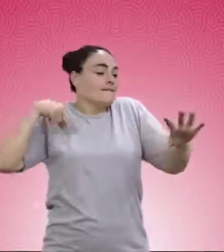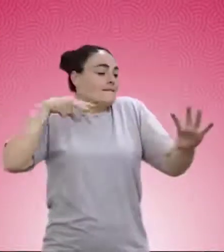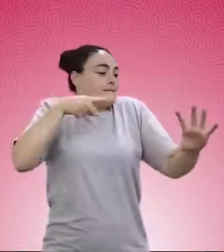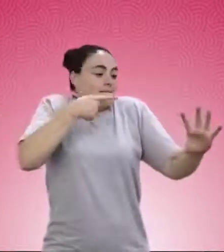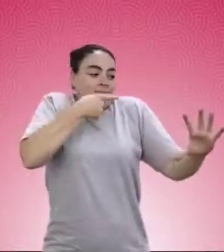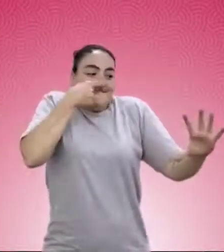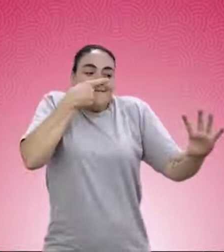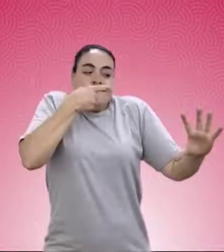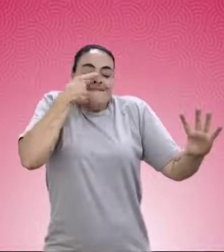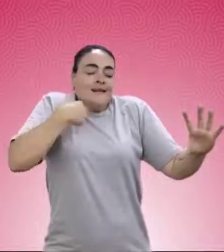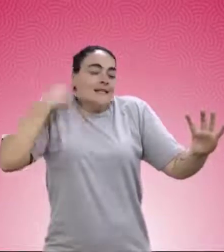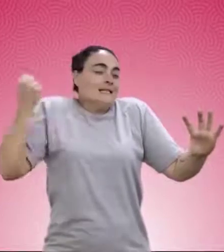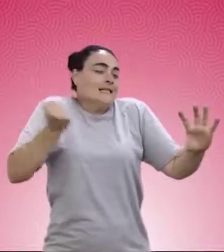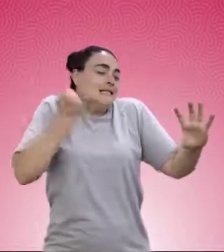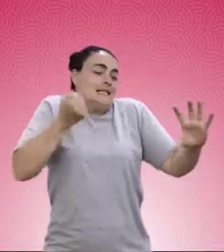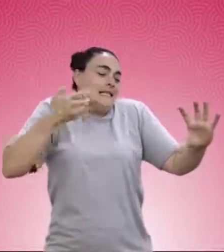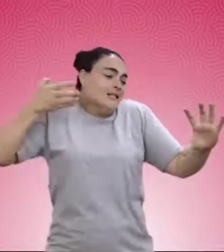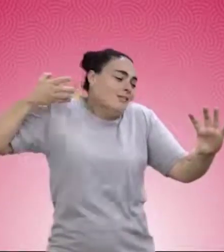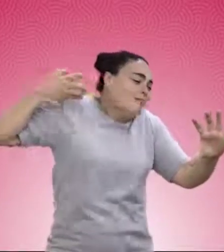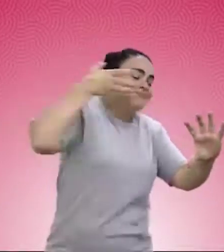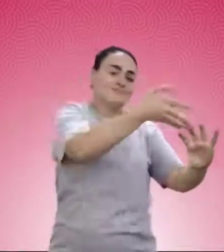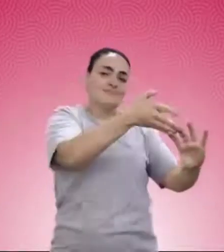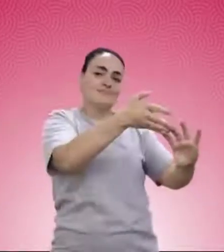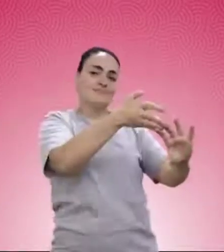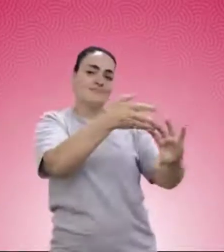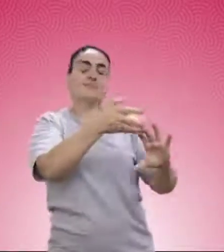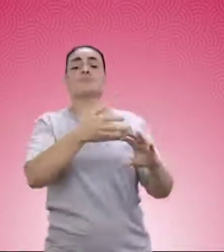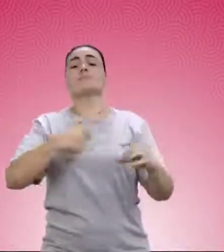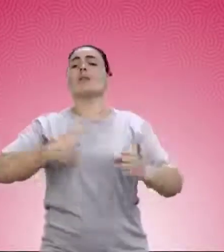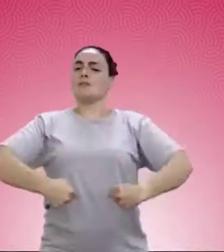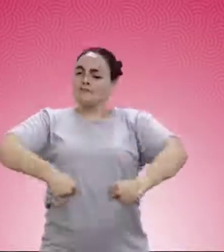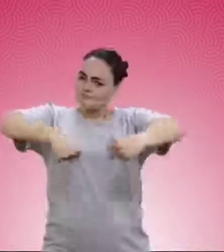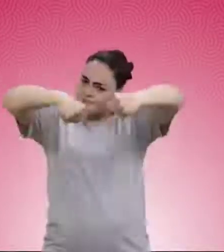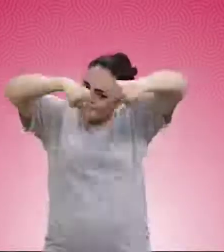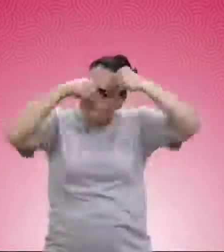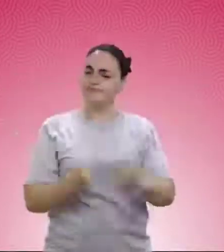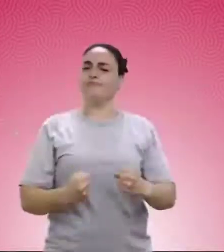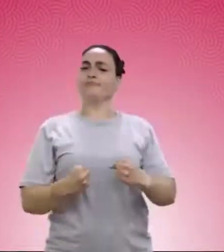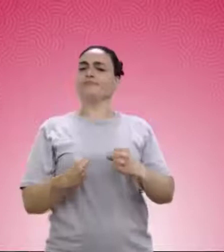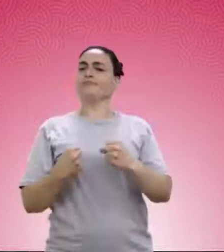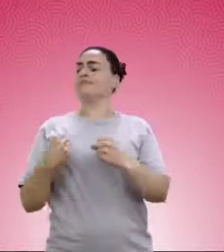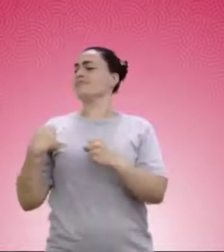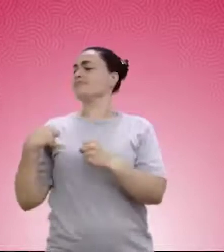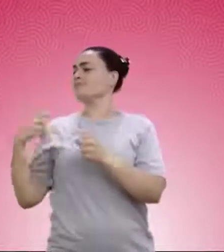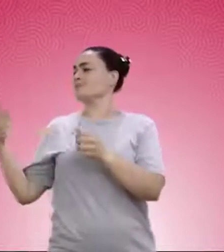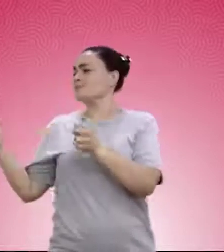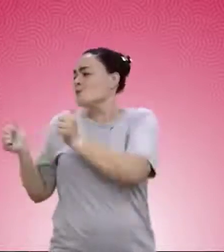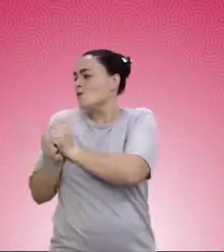¡Qué interesante sería ir ahí! Yo quiero ir, dice Yasi. Me